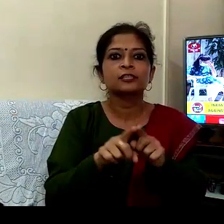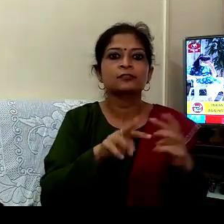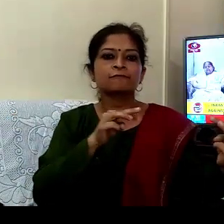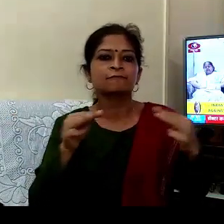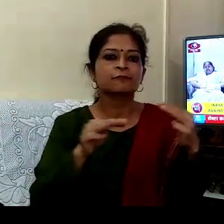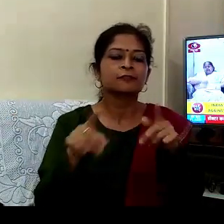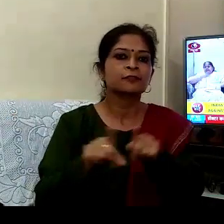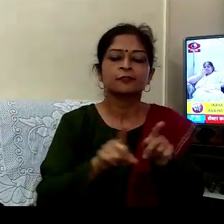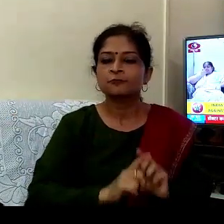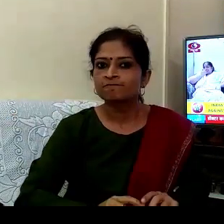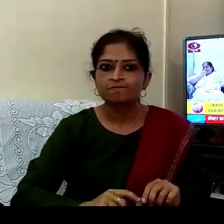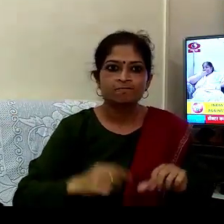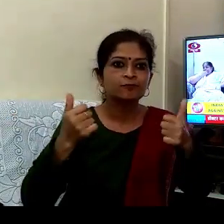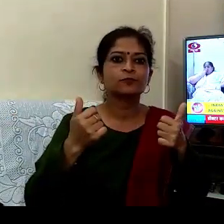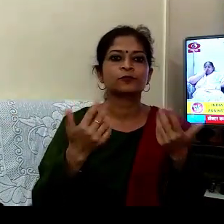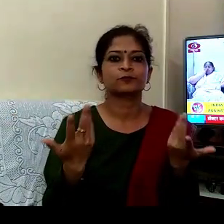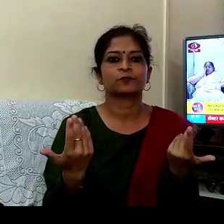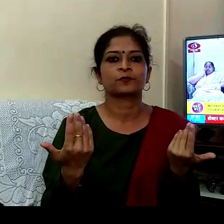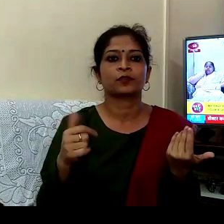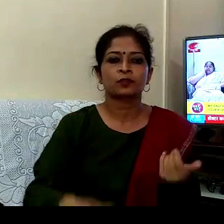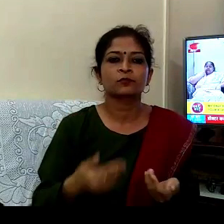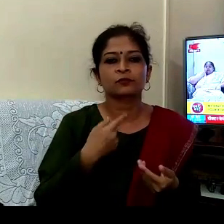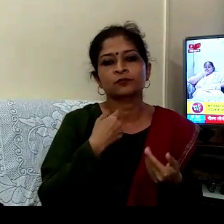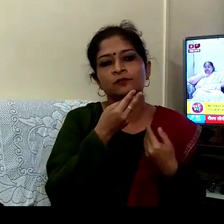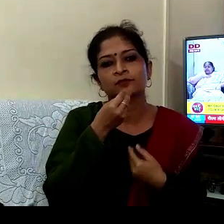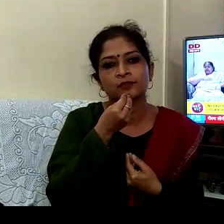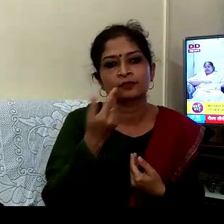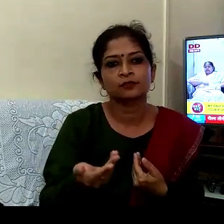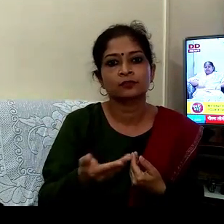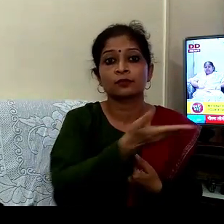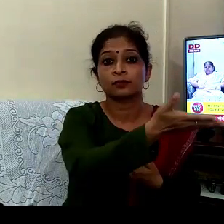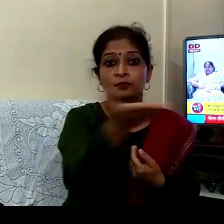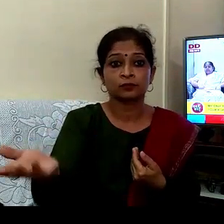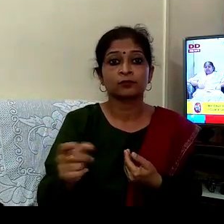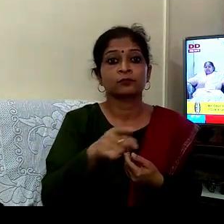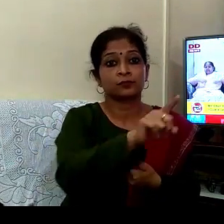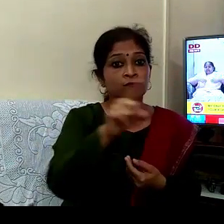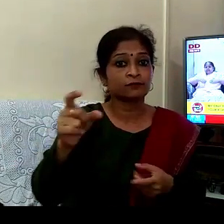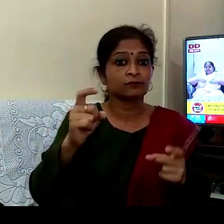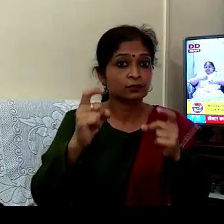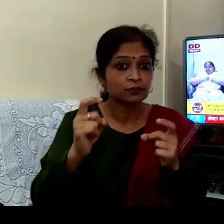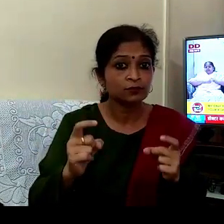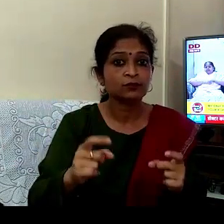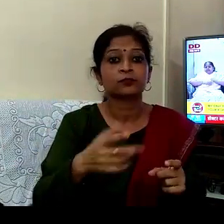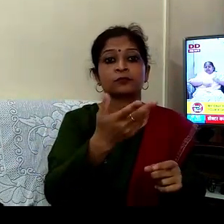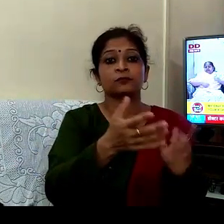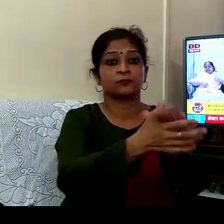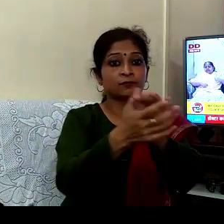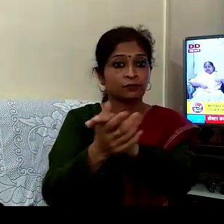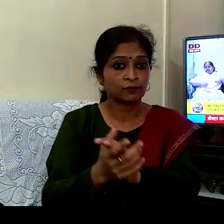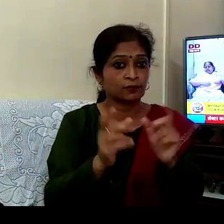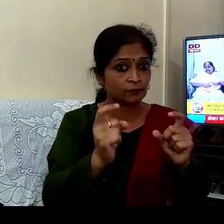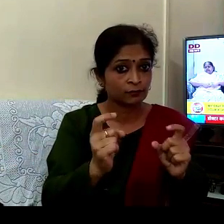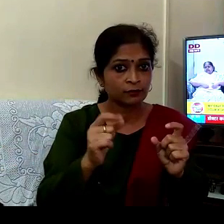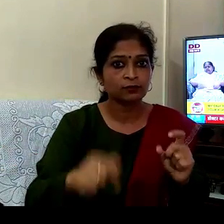اوش بھی جائی ہوگا میرا آپ سے آگرہ ہیں کہ آپ اپنا دھیان رکھے اپنے ساتھیوں کا دھیان رکھے